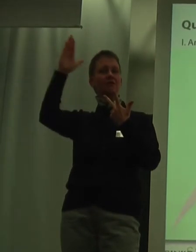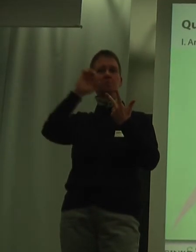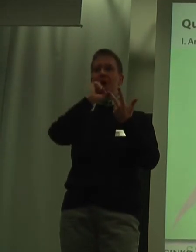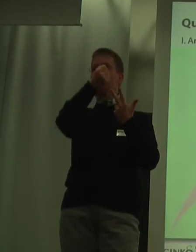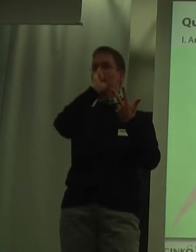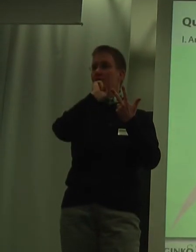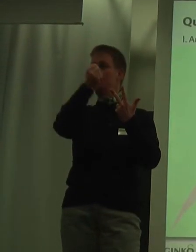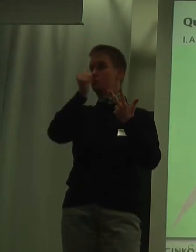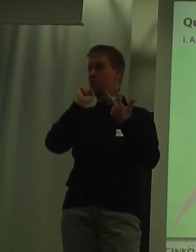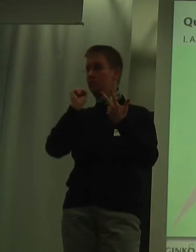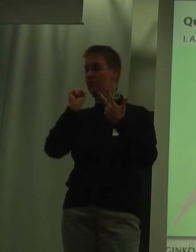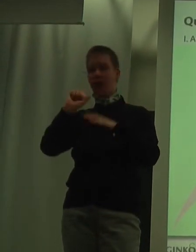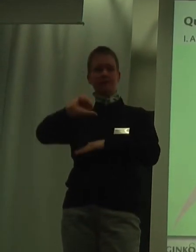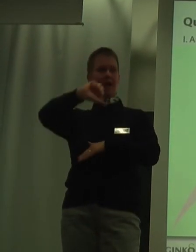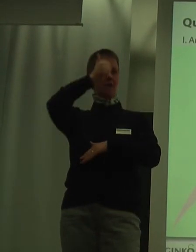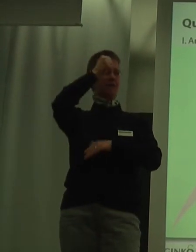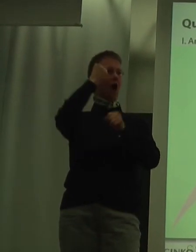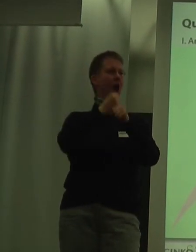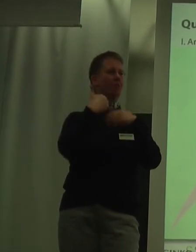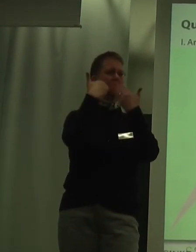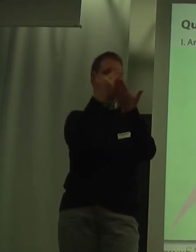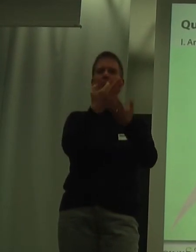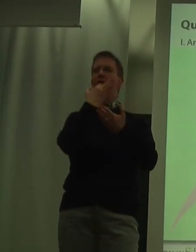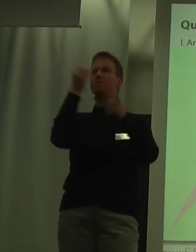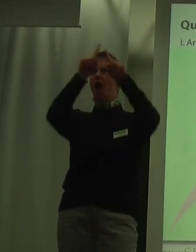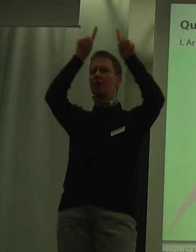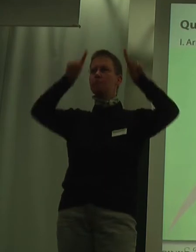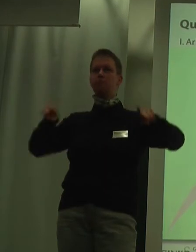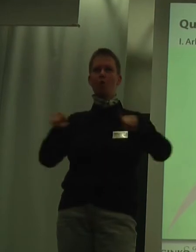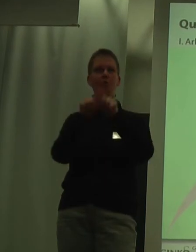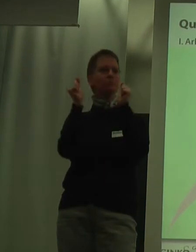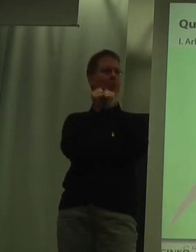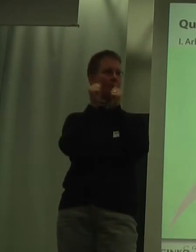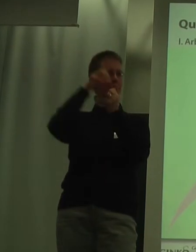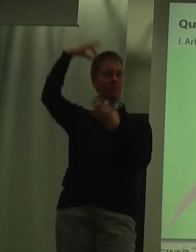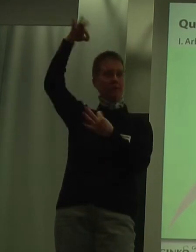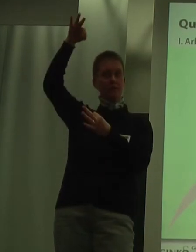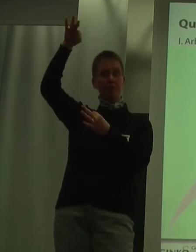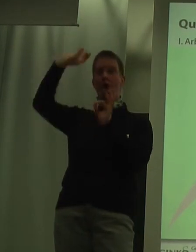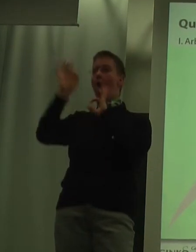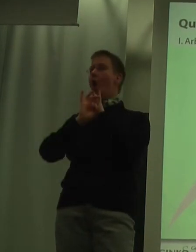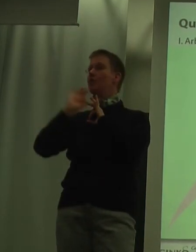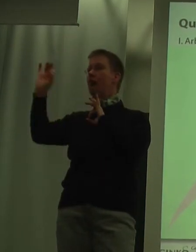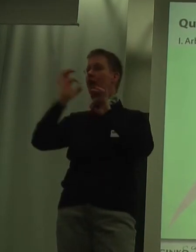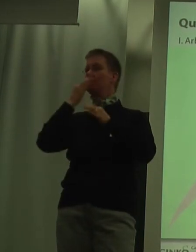Zunächst zum Arbeitgeber-Fragebogen. Wir haben Papier- und Online-Fragebögen gemacht. Online